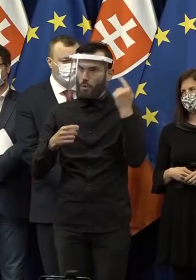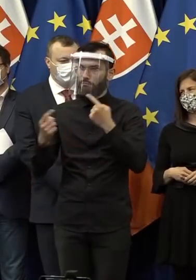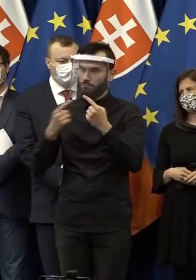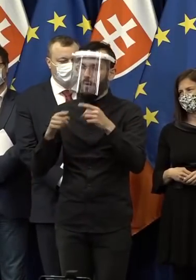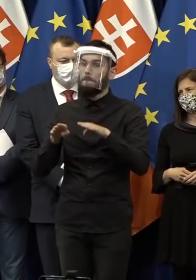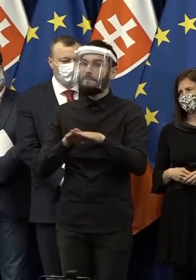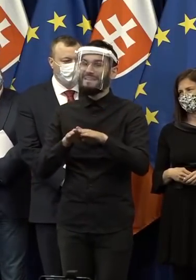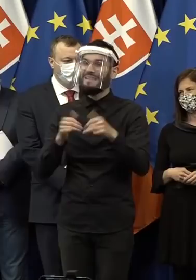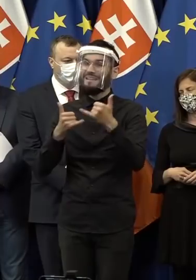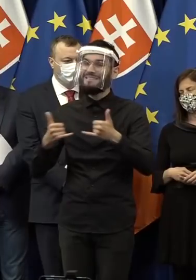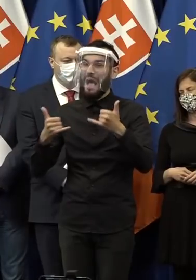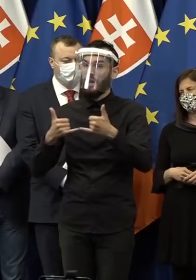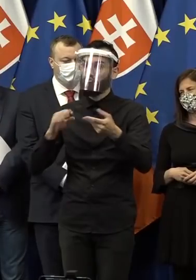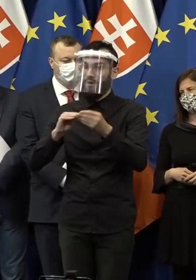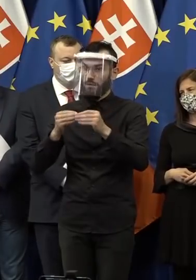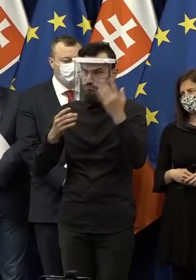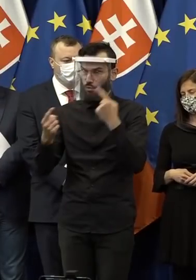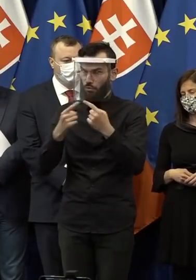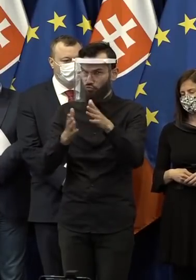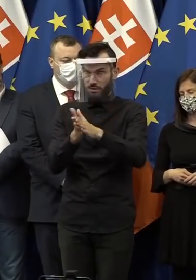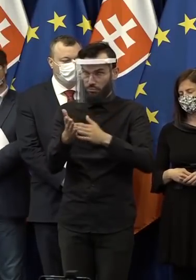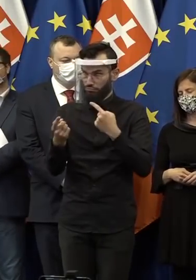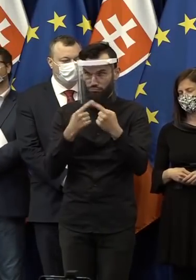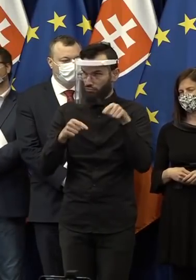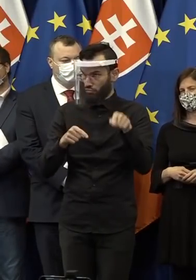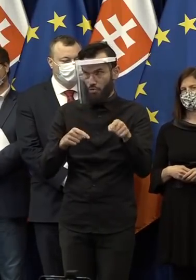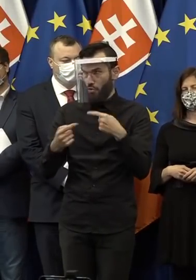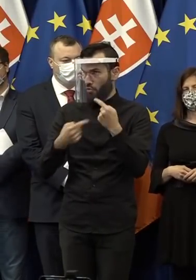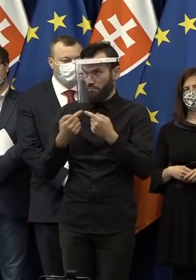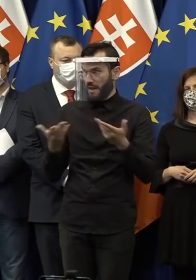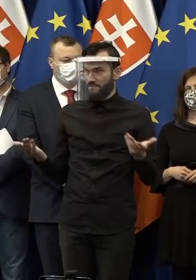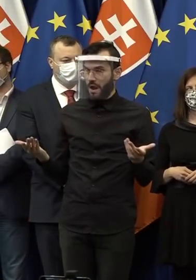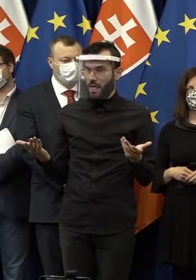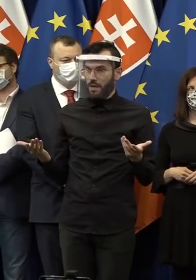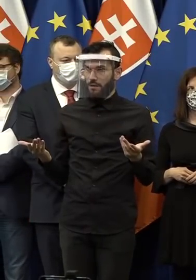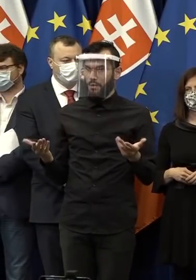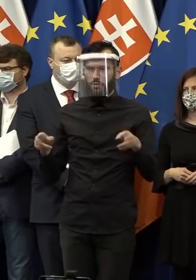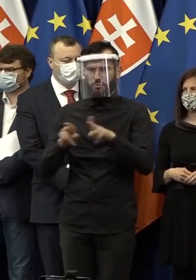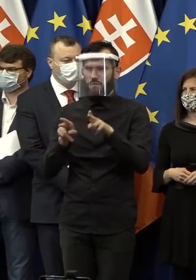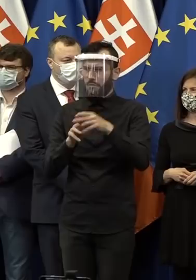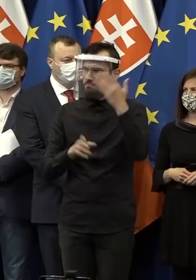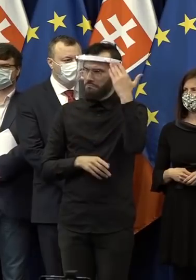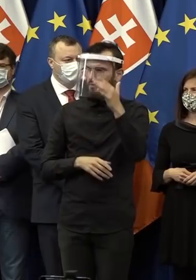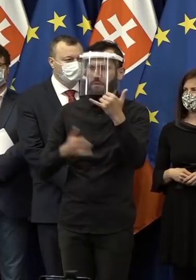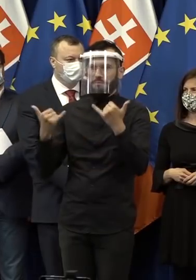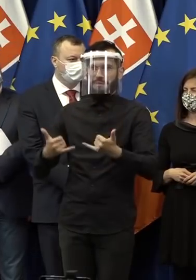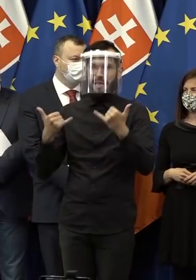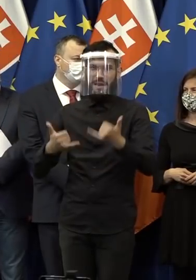s pánom ministrem zahraničných vecí bavili od začiatku. A tiež nevidím dôvod, teraz tu